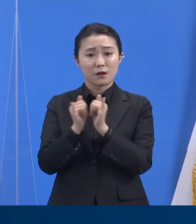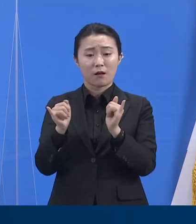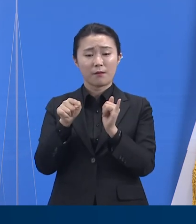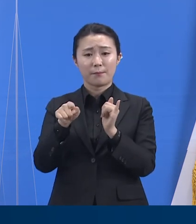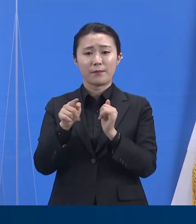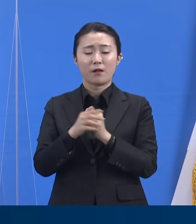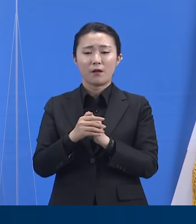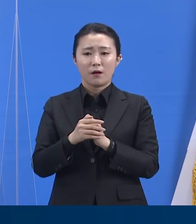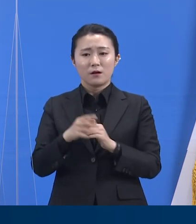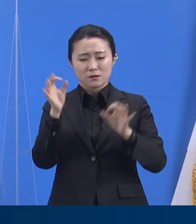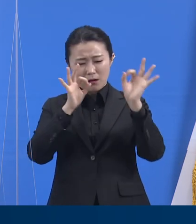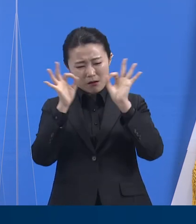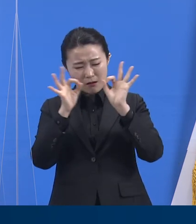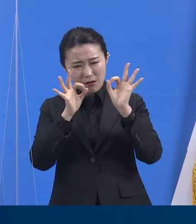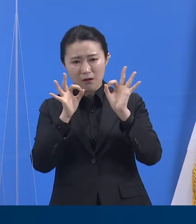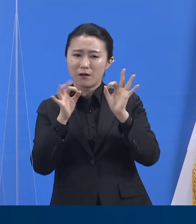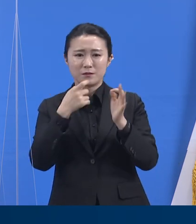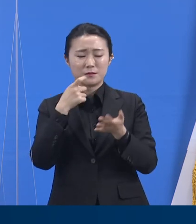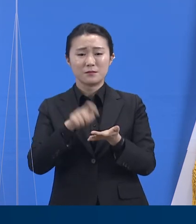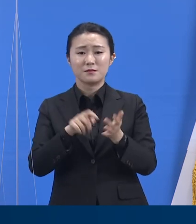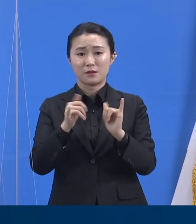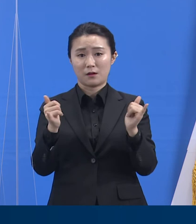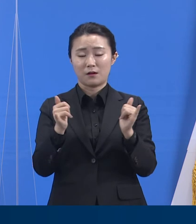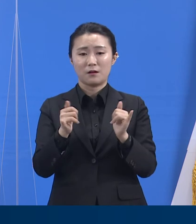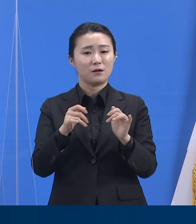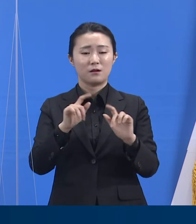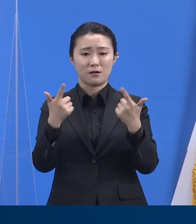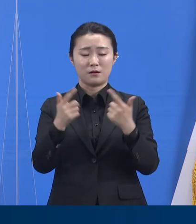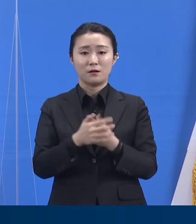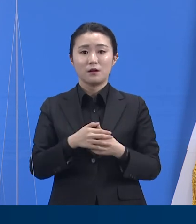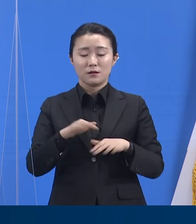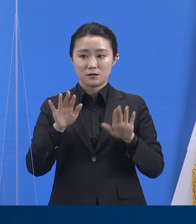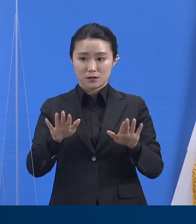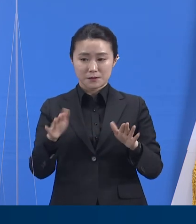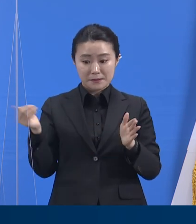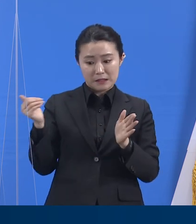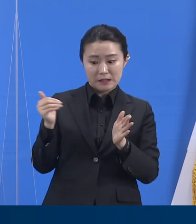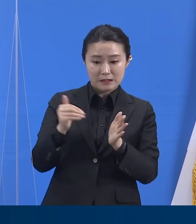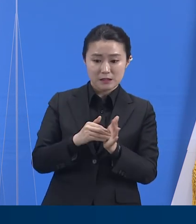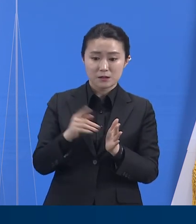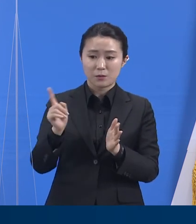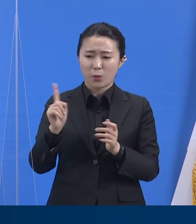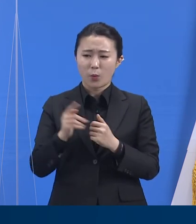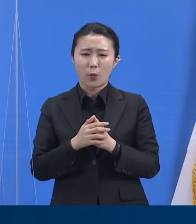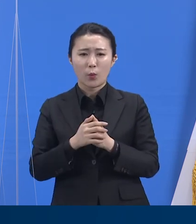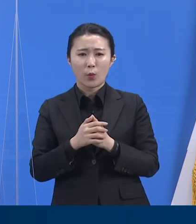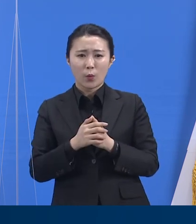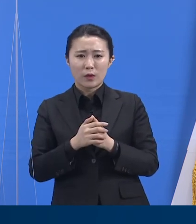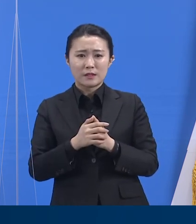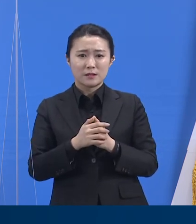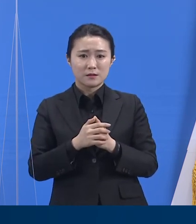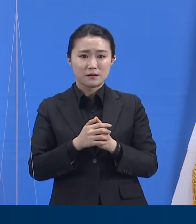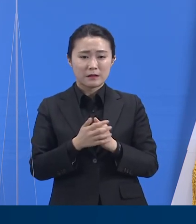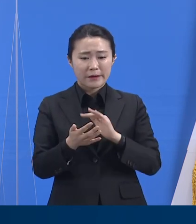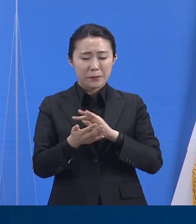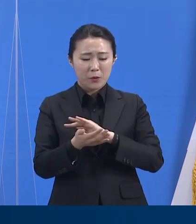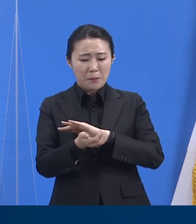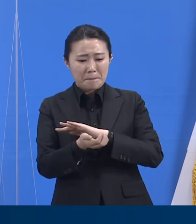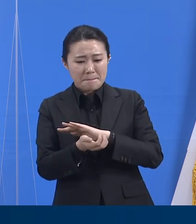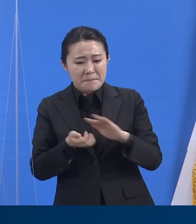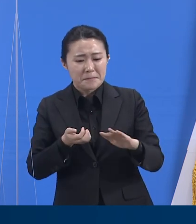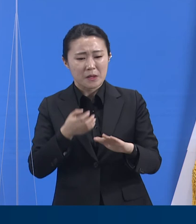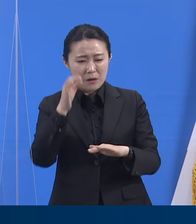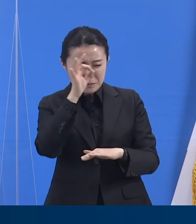선제검사가 자주 활용되어 왔지만 일회적인 검사로 지속적인 스크리닝 효과를 얻을 수 없다는 한계가